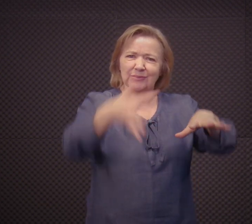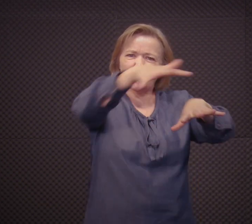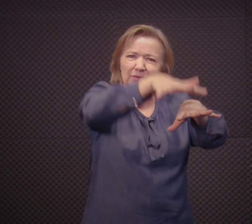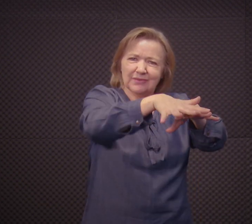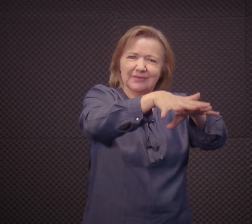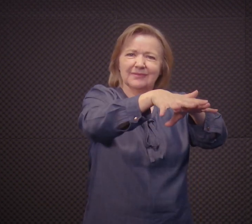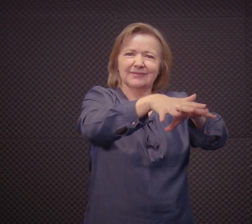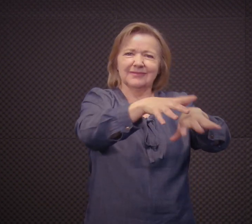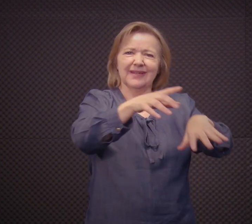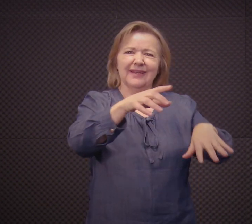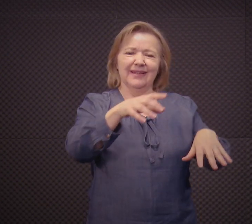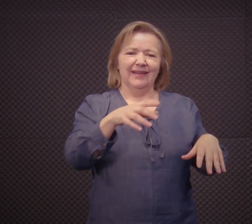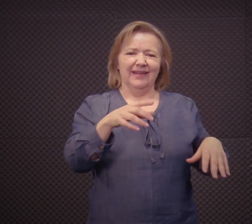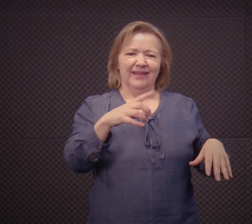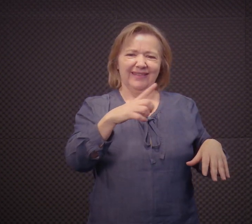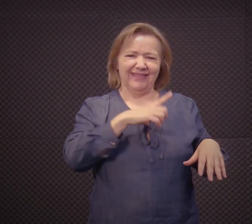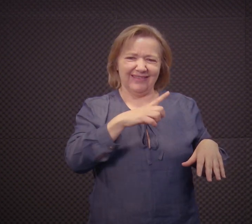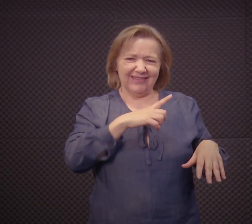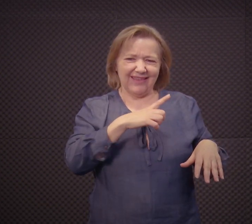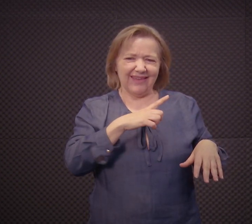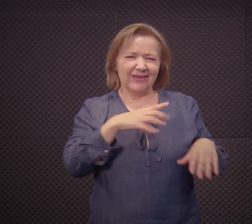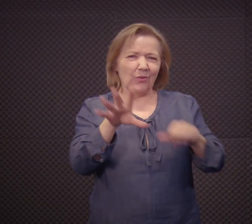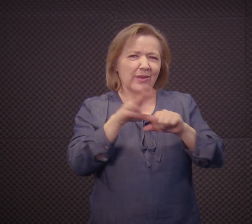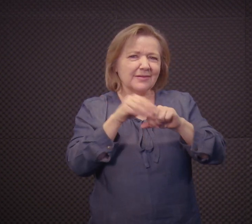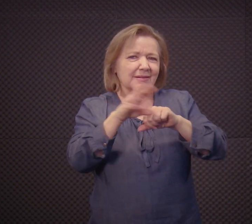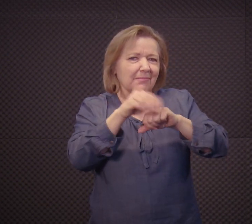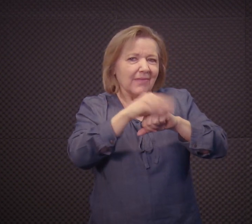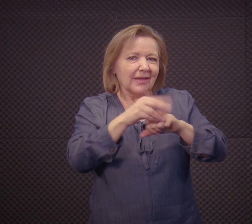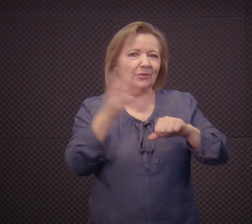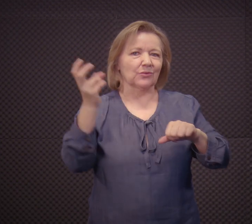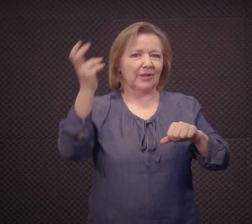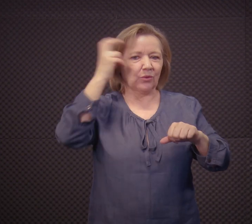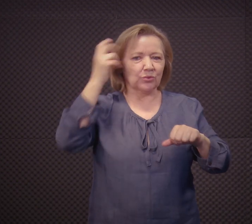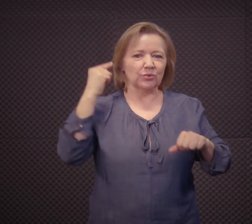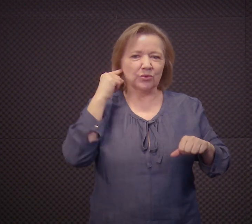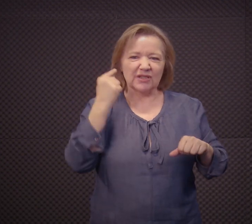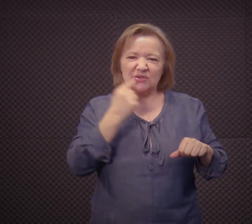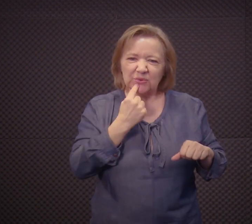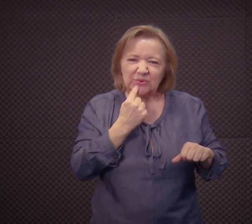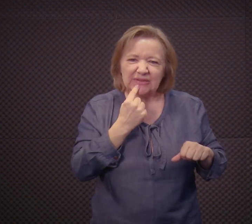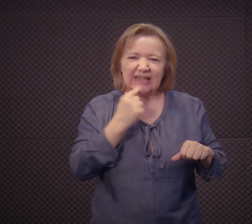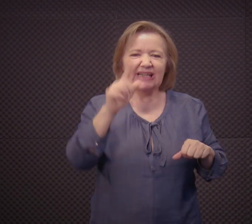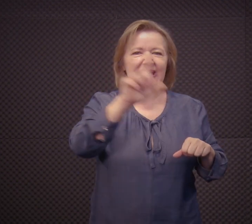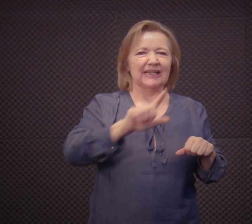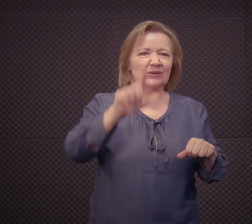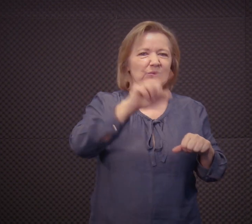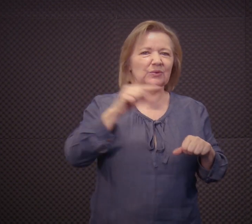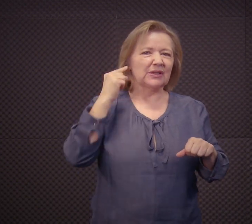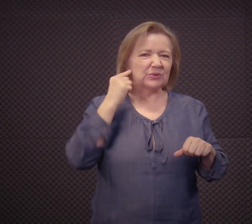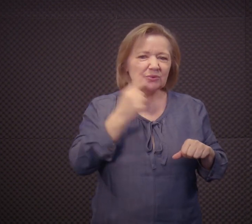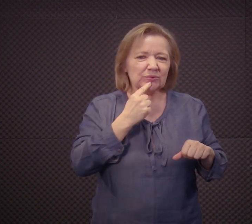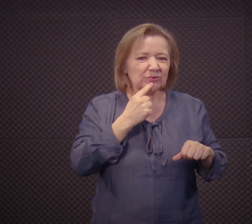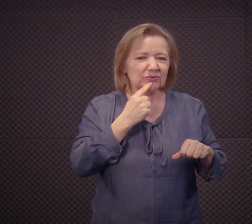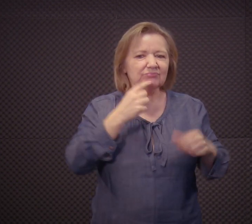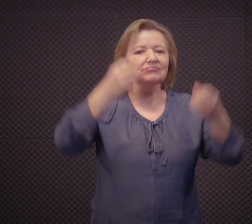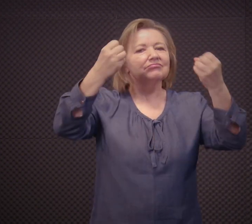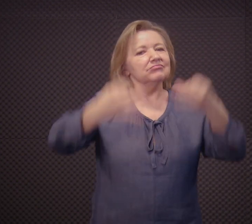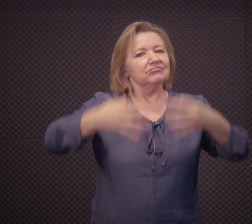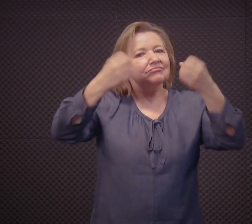profissional no ensino regular, né? Ele tem conhecimento da cultura surda, da literatura